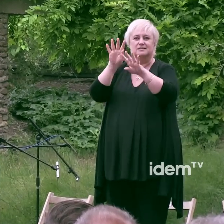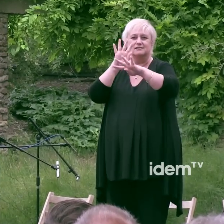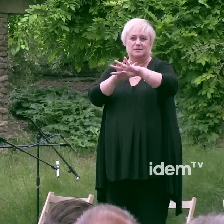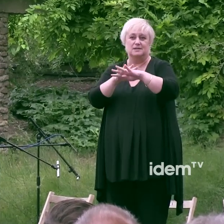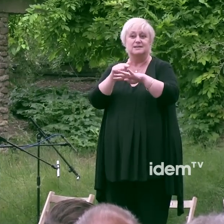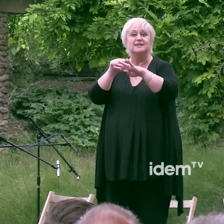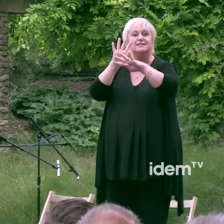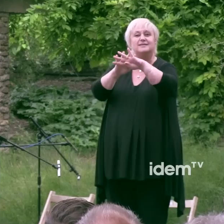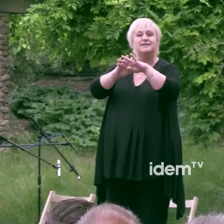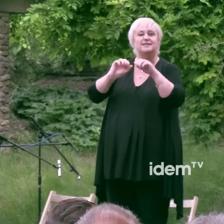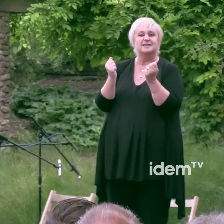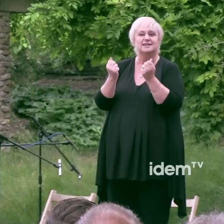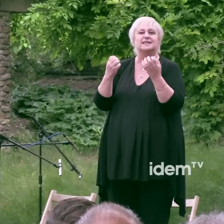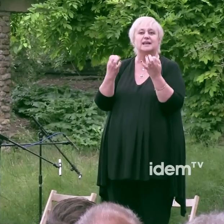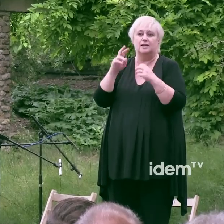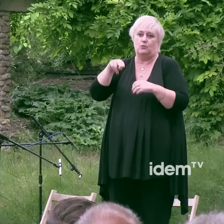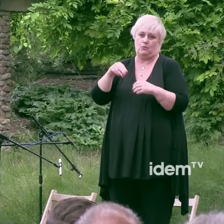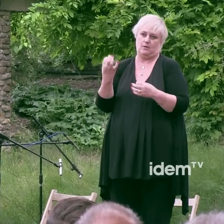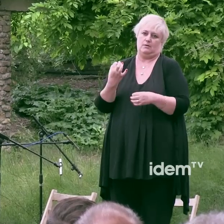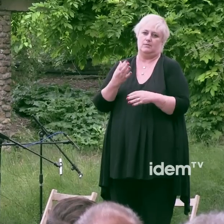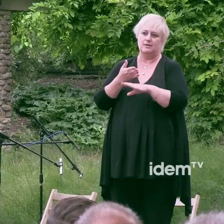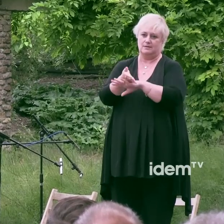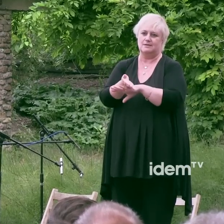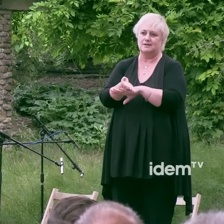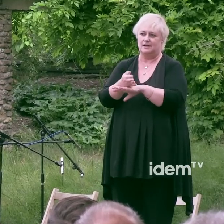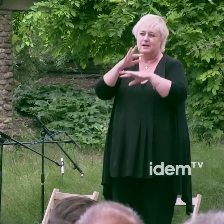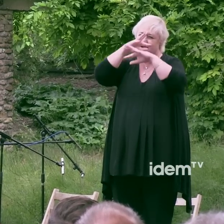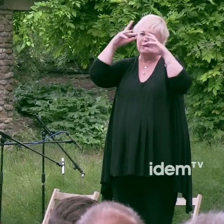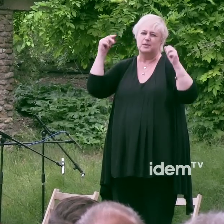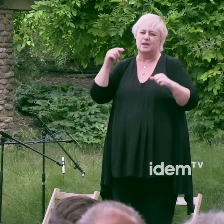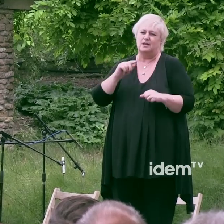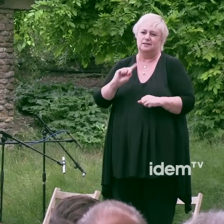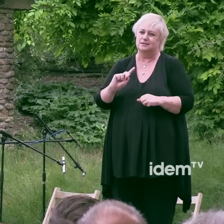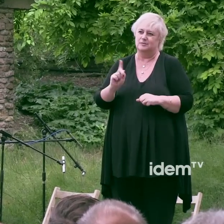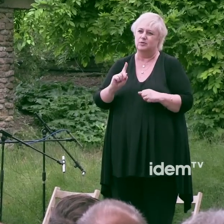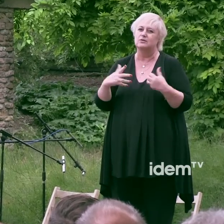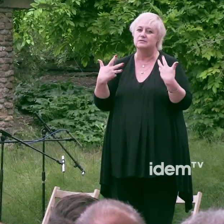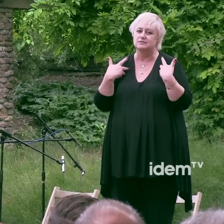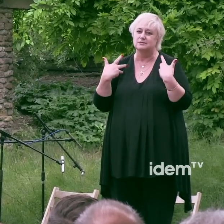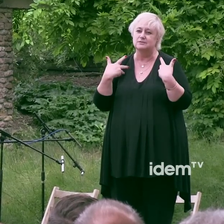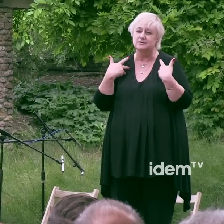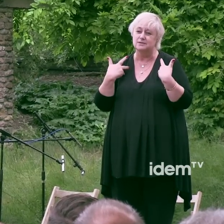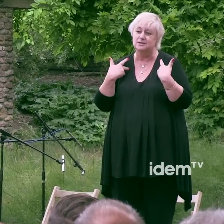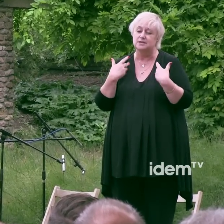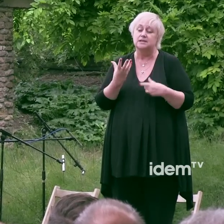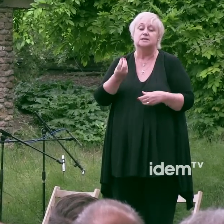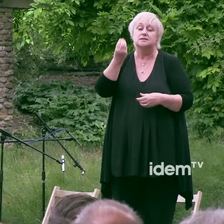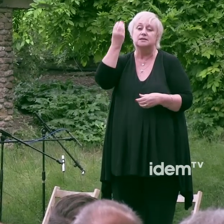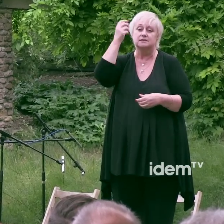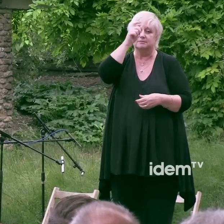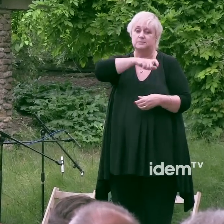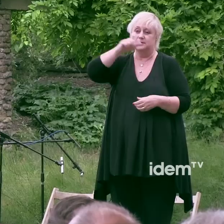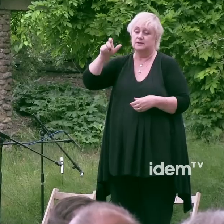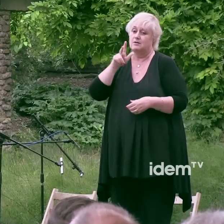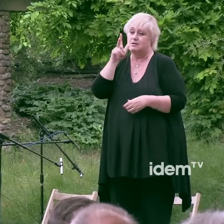presons a les que mai haurien d'haver ingressat. No hem d'oblidar, tampoc, el patiment s'ofer per tants homosexuals que,